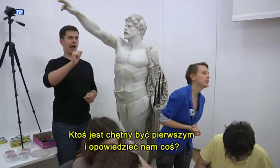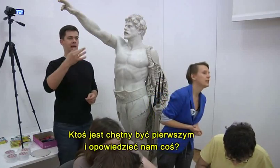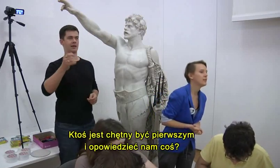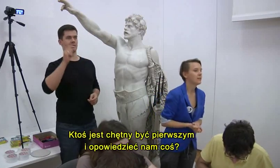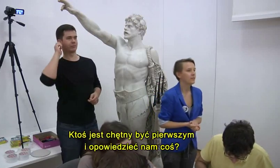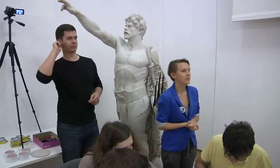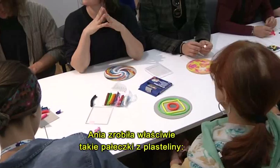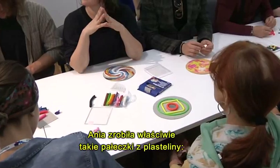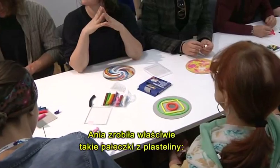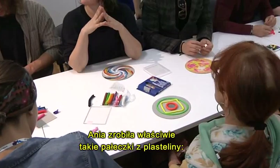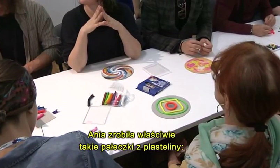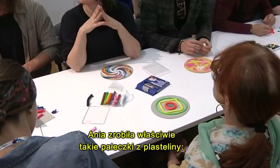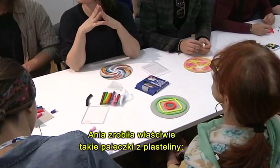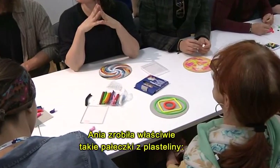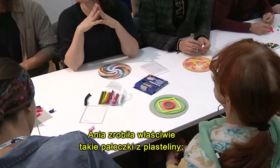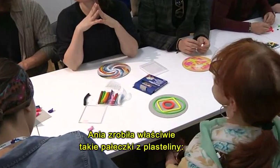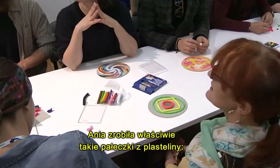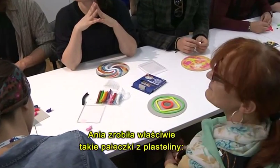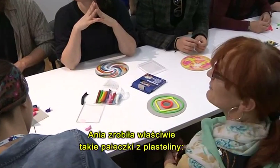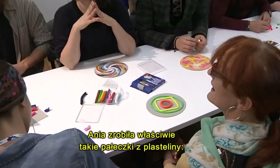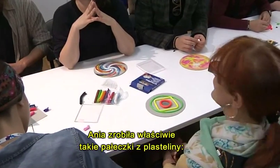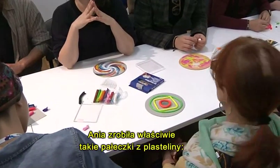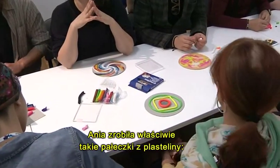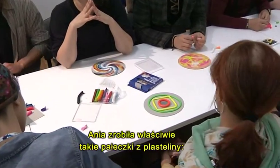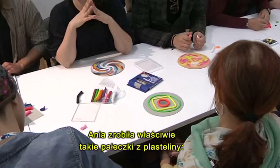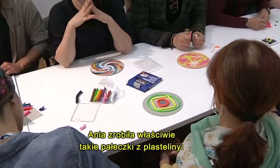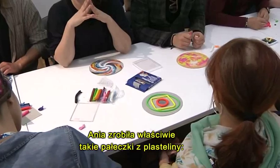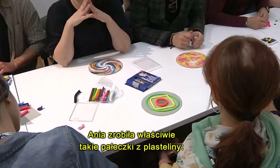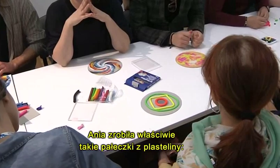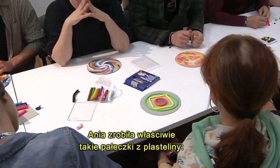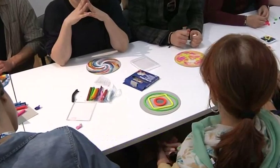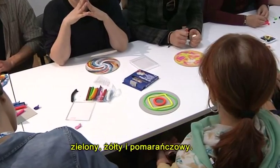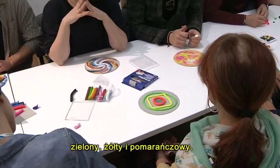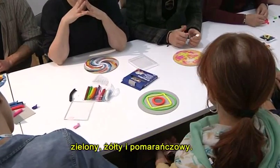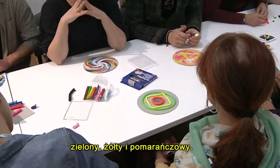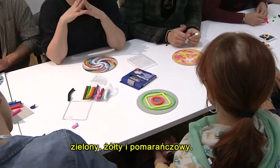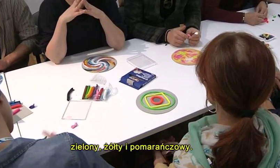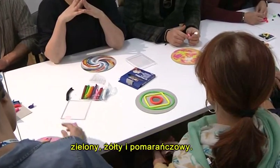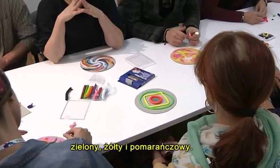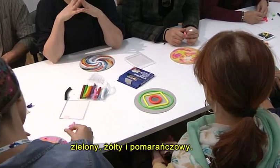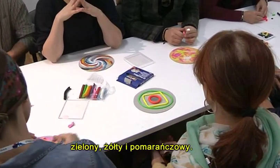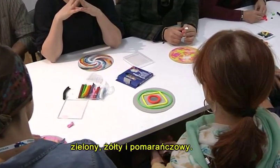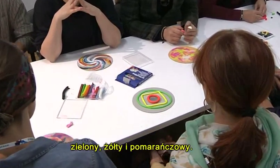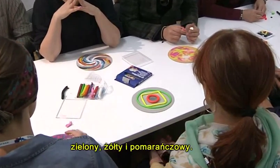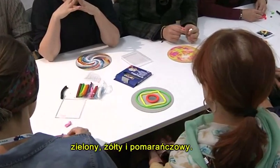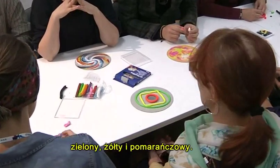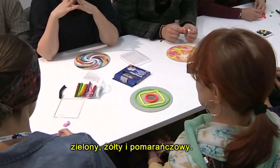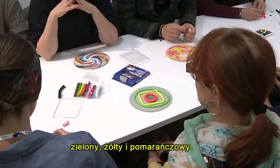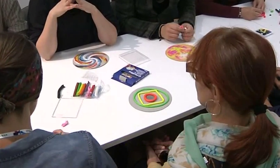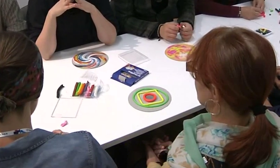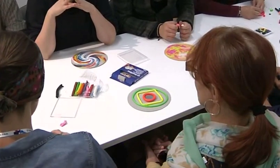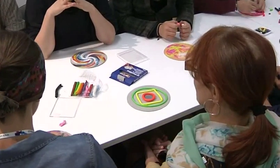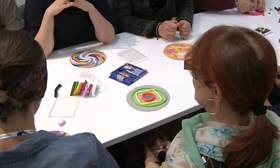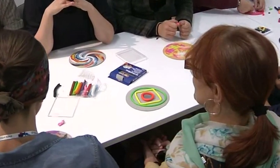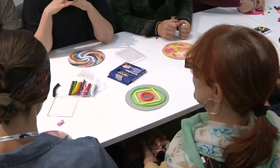coś? Ania zrobiła właściwie takie fałeczki zielony, żółty i